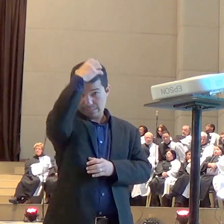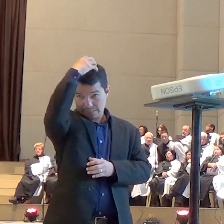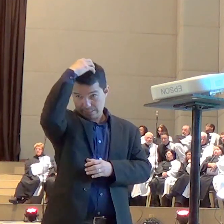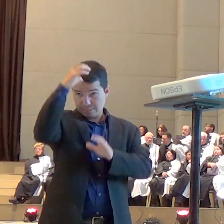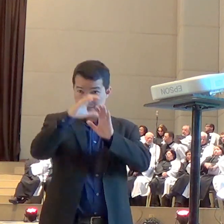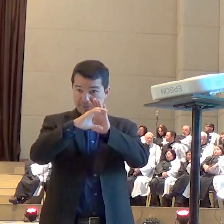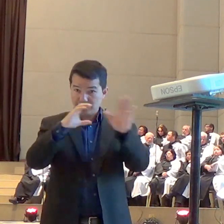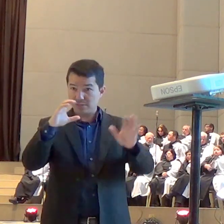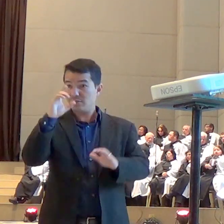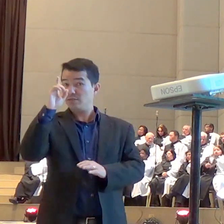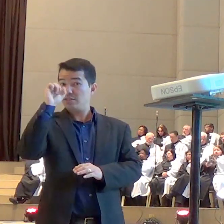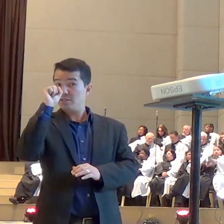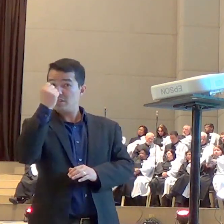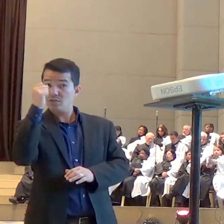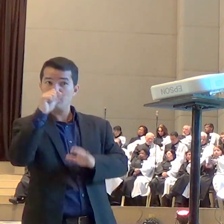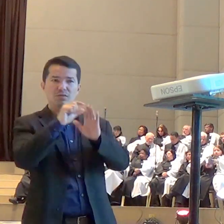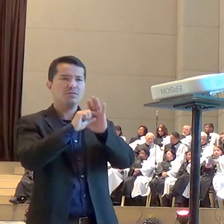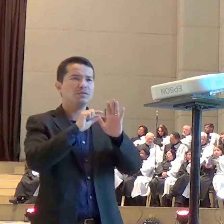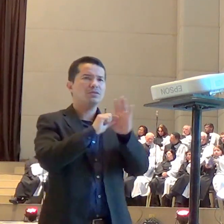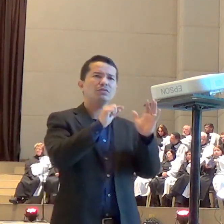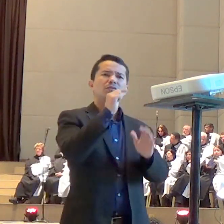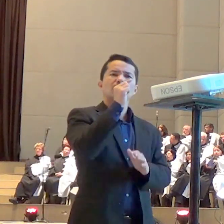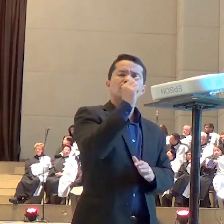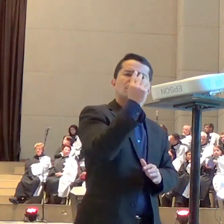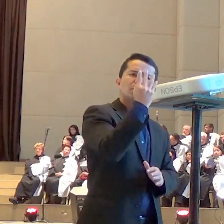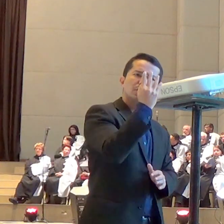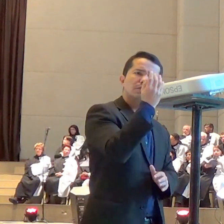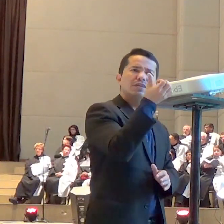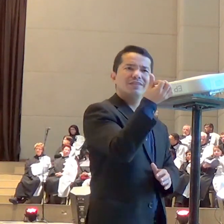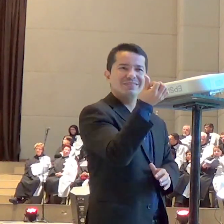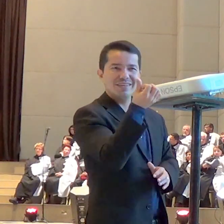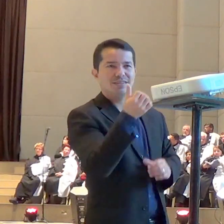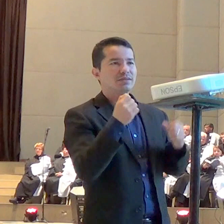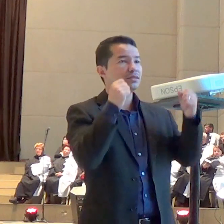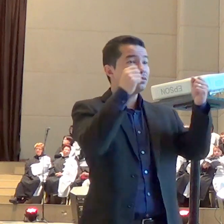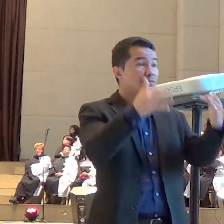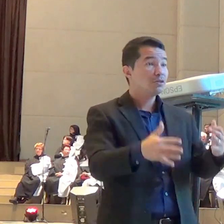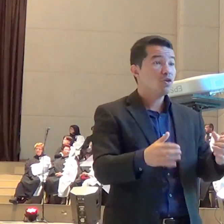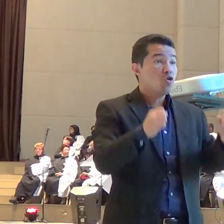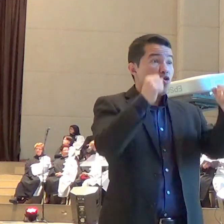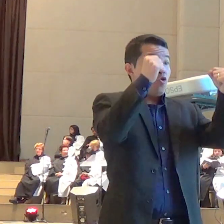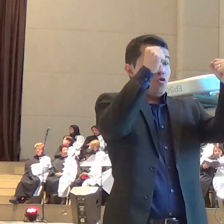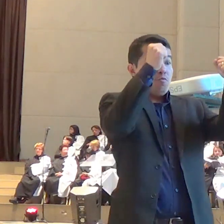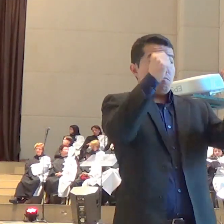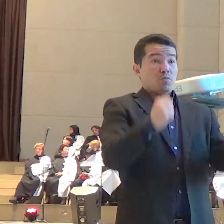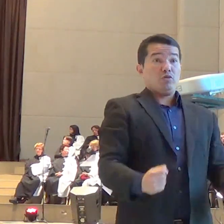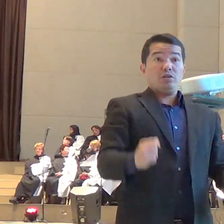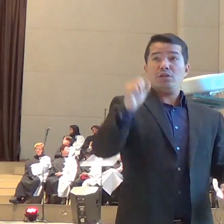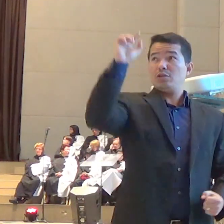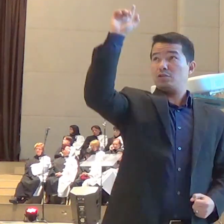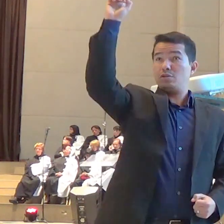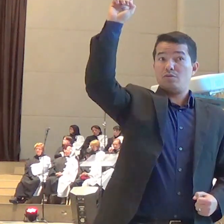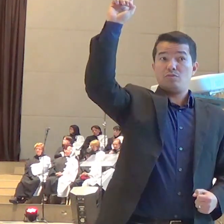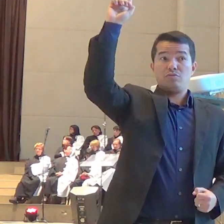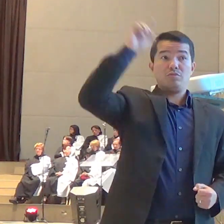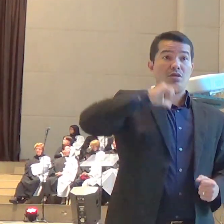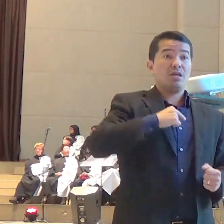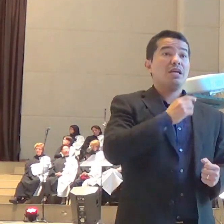no verso 46 o poder do Senhor veio sobre Elias e ele prendendo a